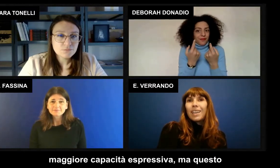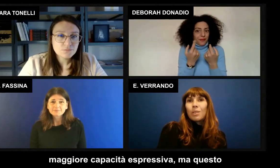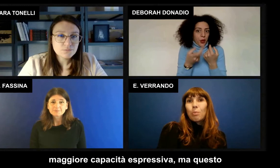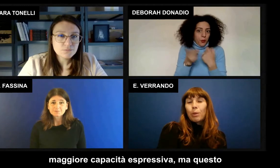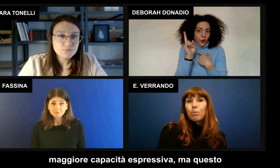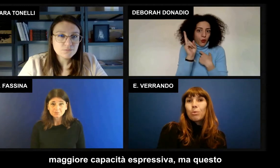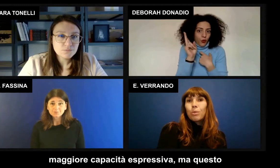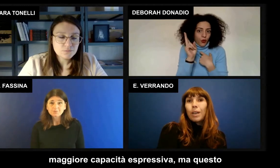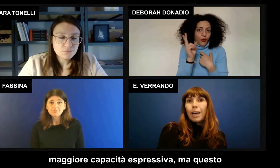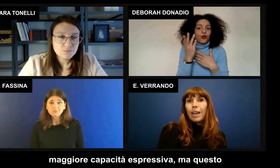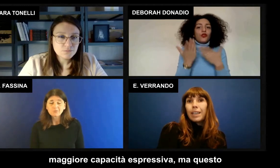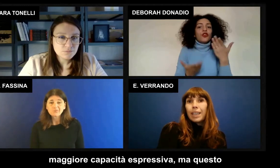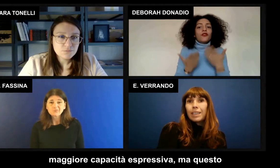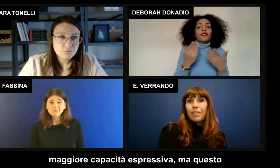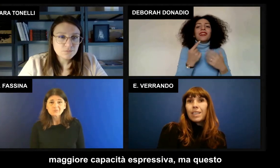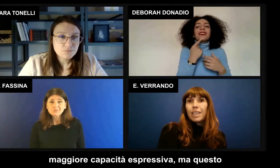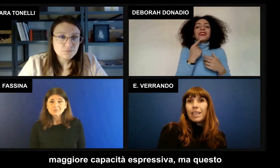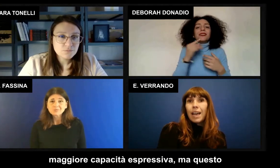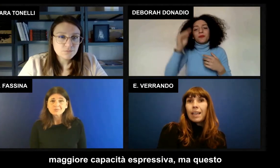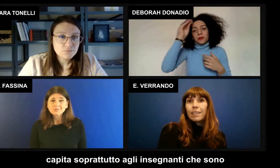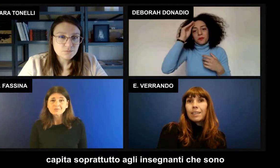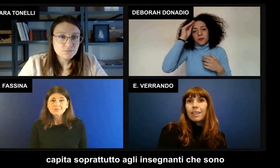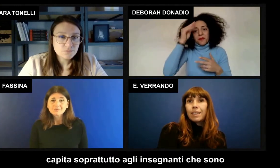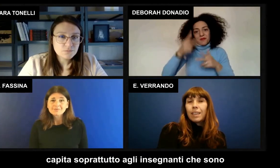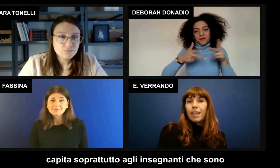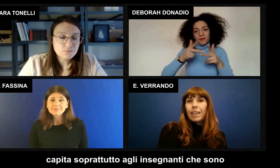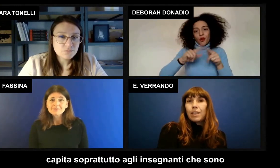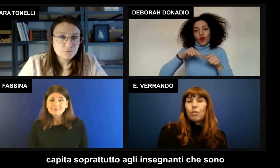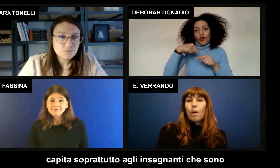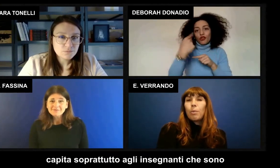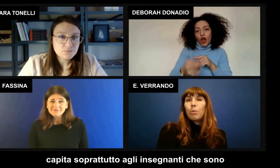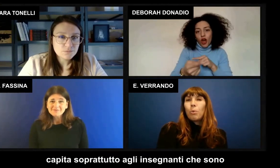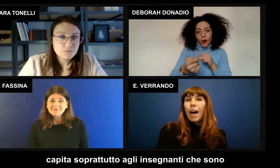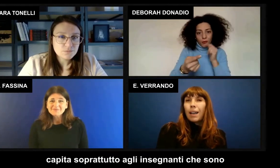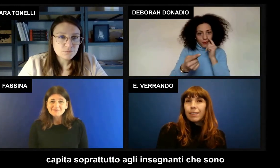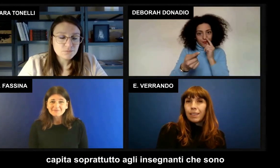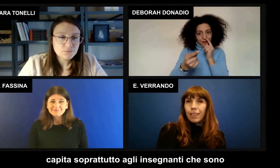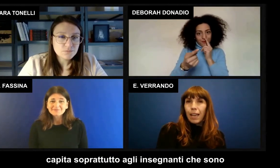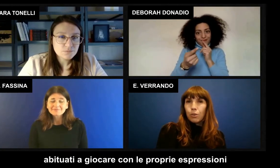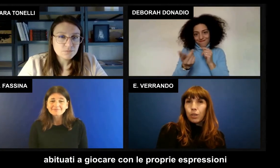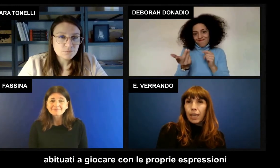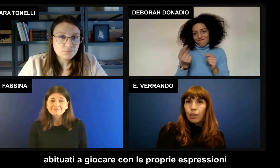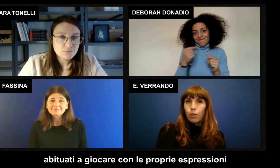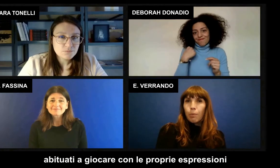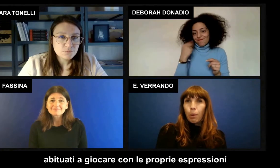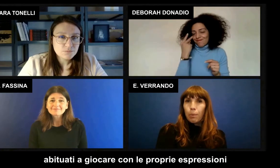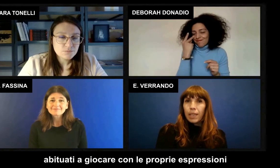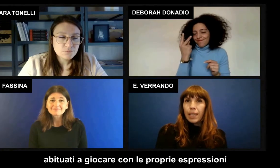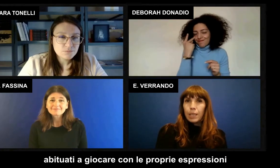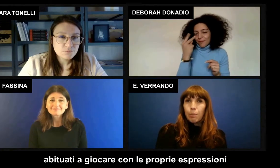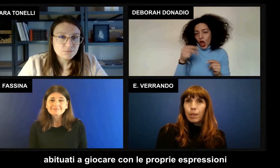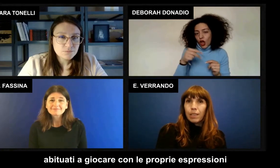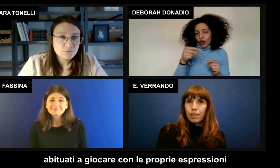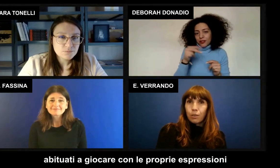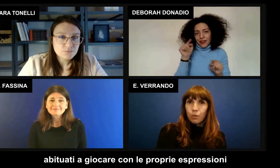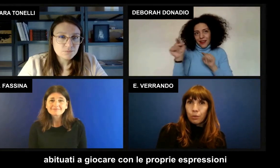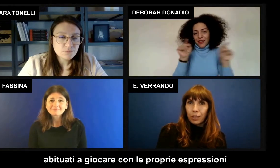soprattutto ai nativi segnanti che sono abituati a giocare con le proprie